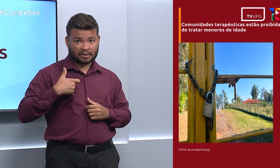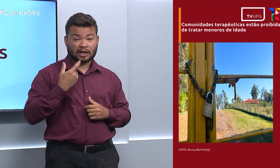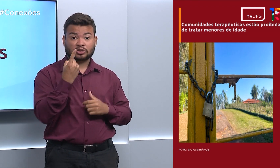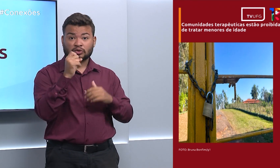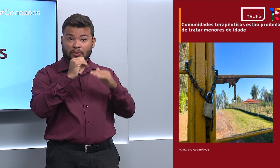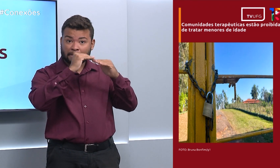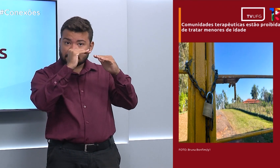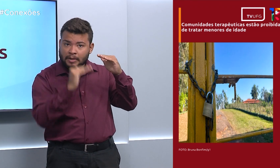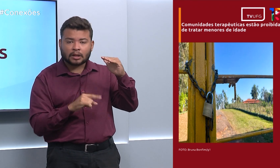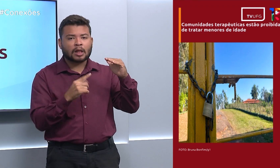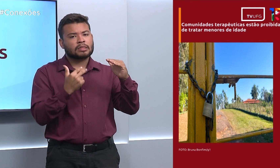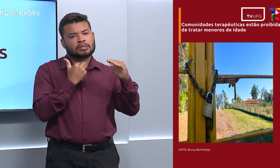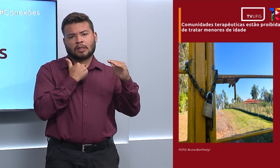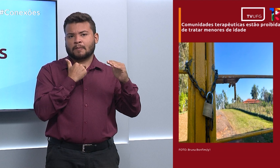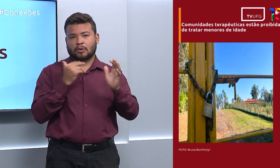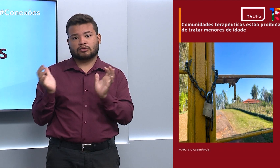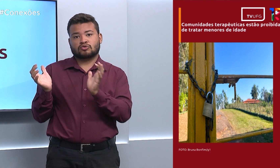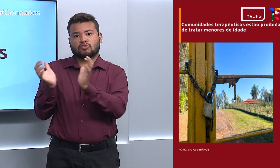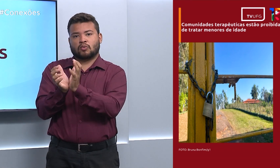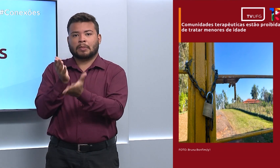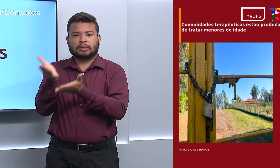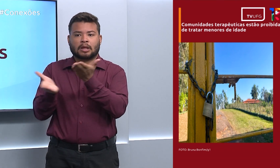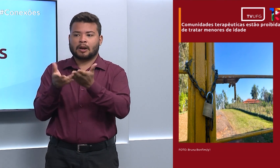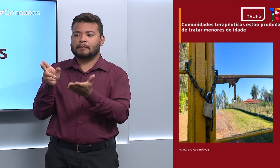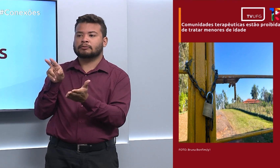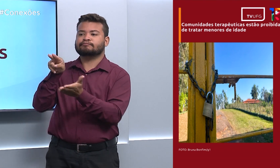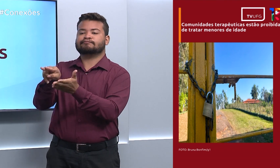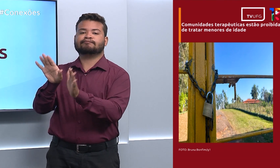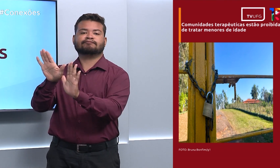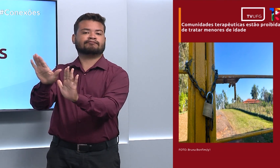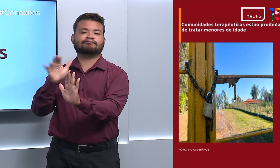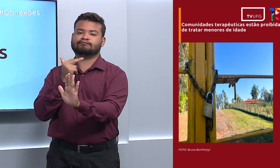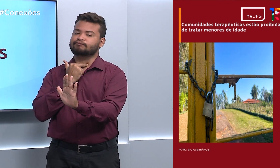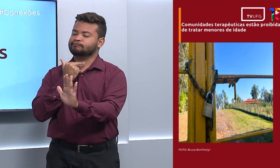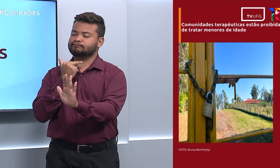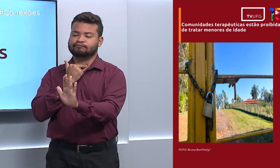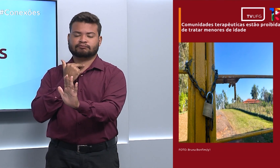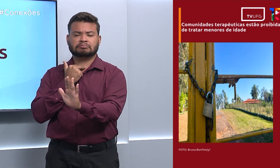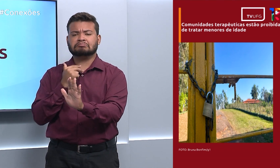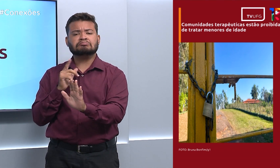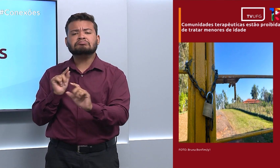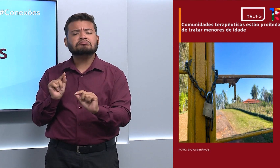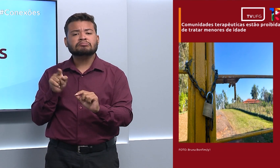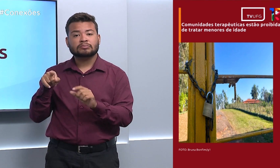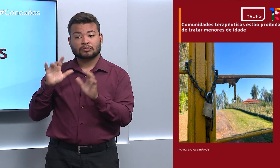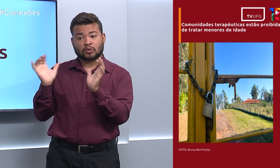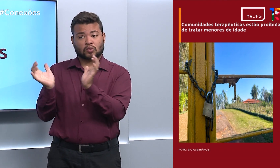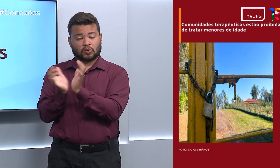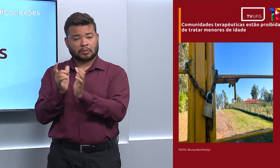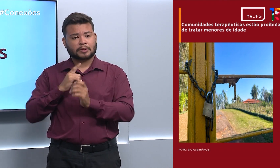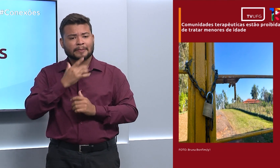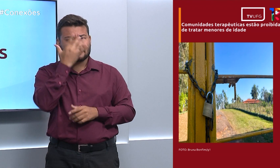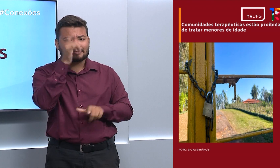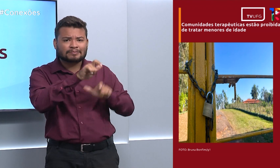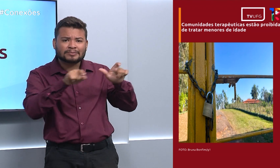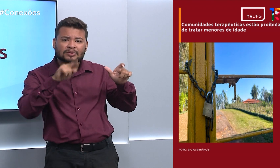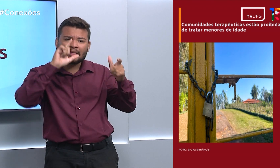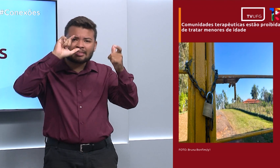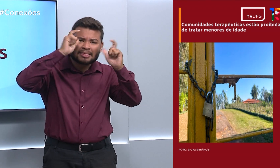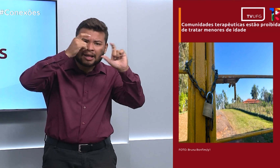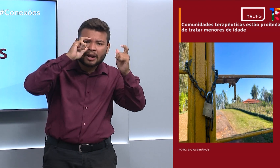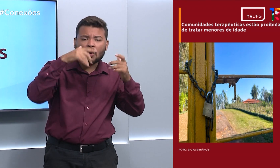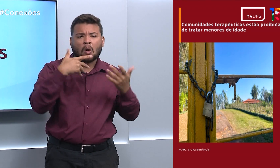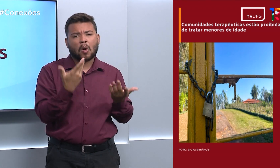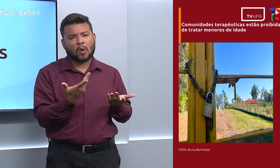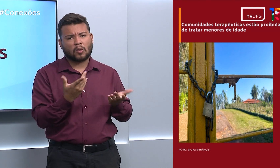internados em comunidades terapêuticas. Essas comunidades acolhem pessoas com transtornos